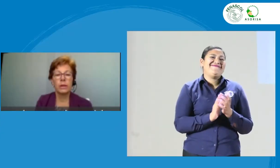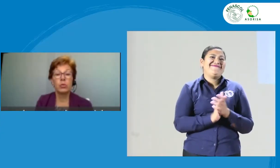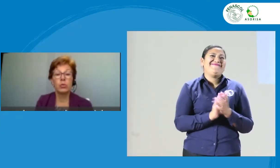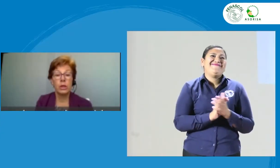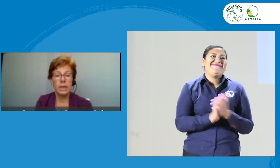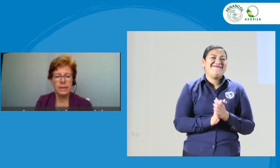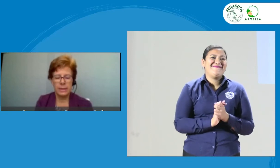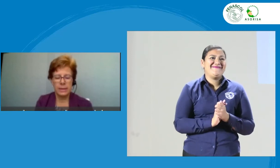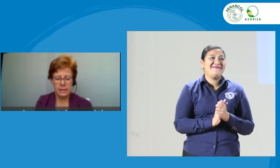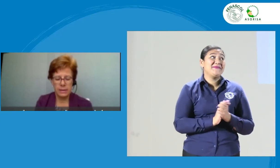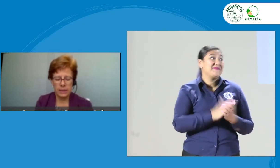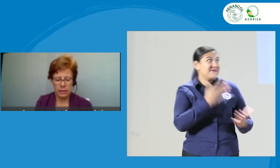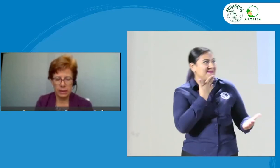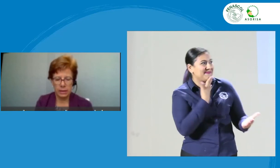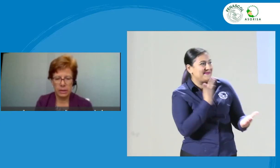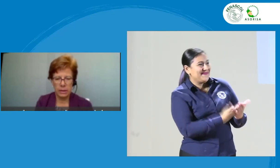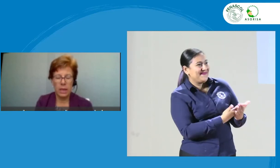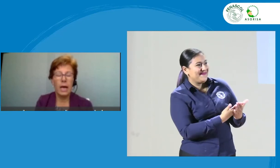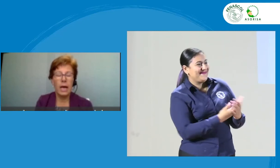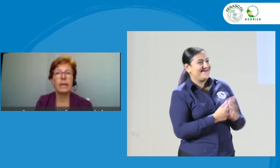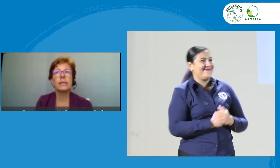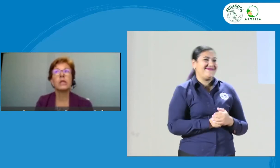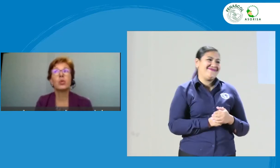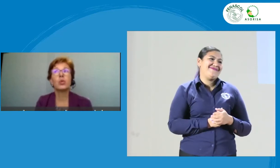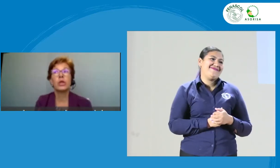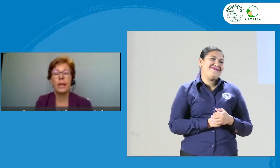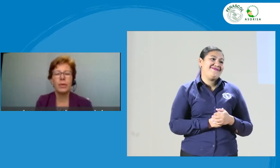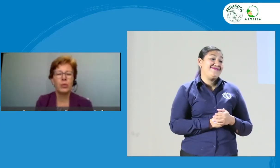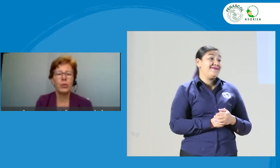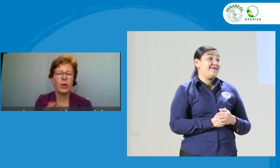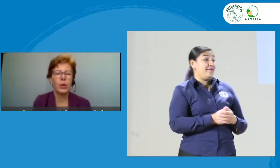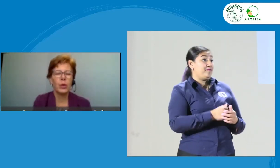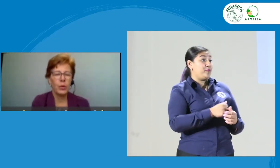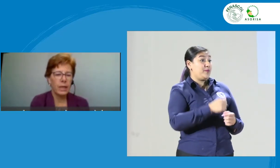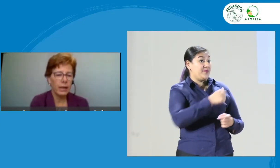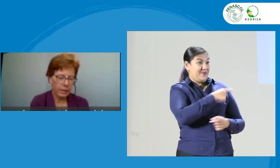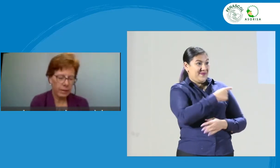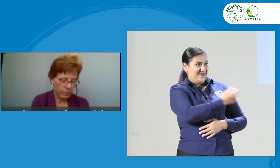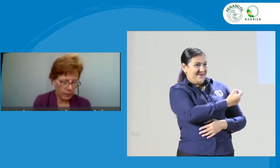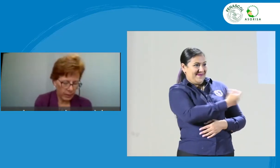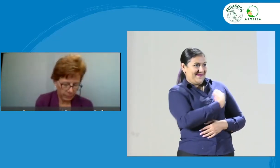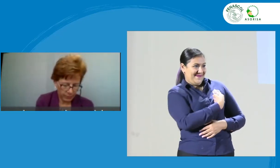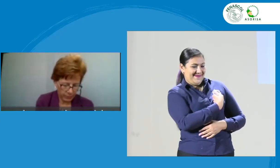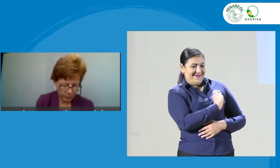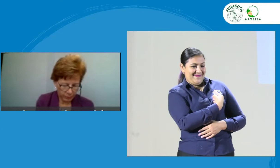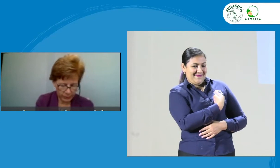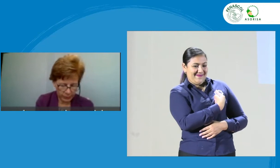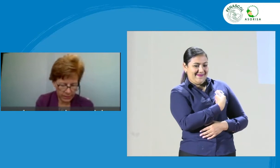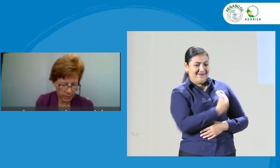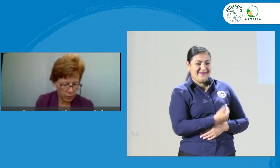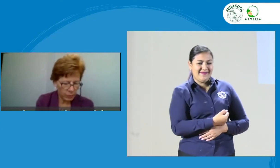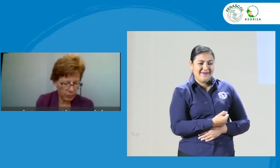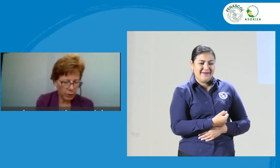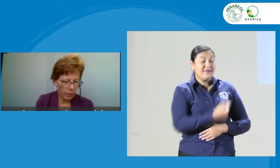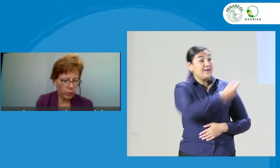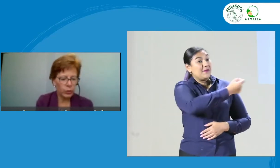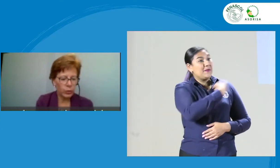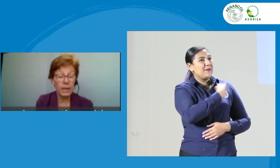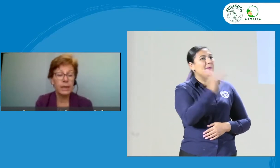Antes de escuchar, muchas gracias. Antes de escuchar la pregunta, cuando vi que la, la, estábamos